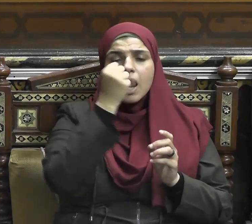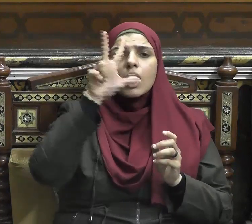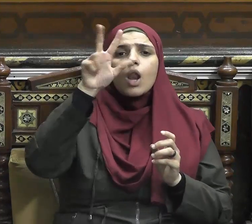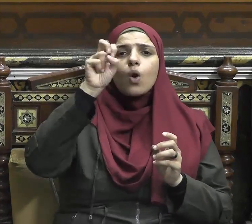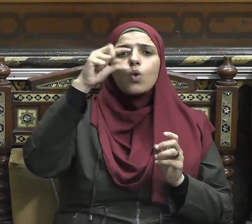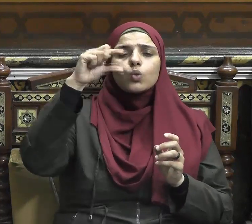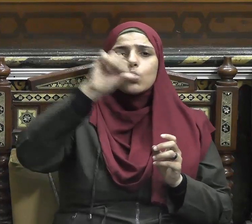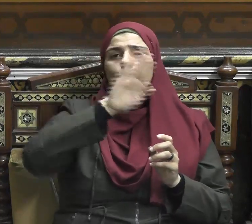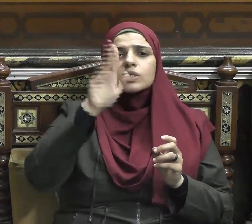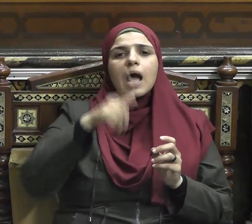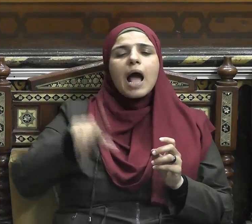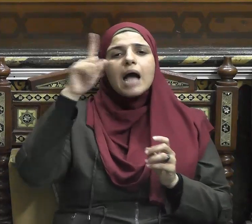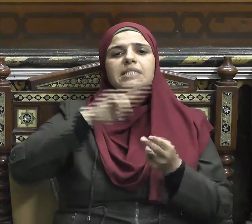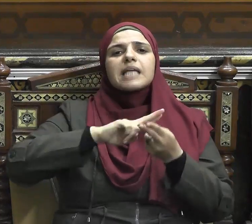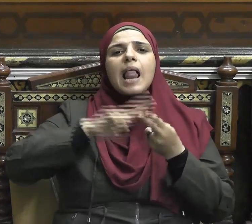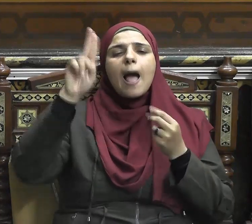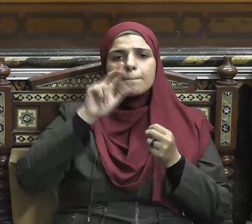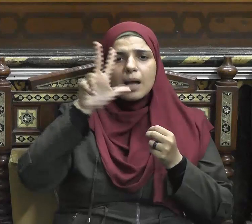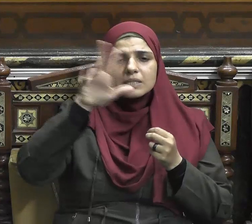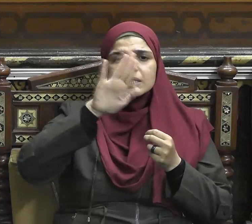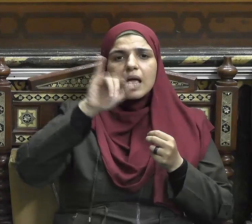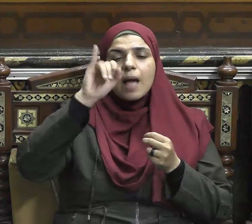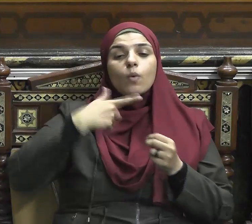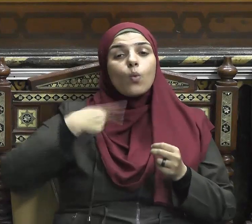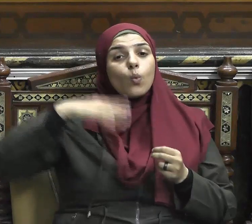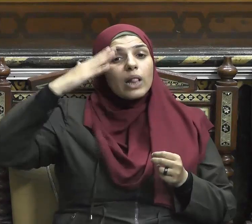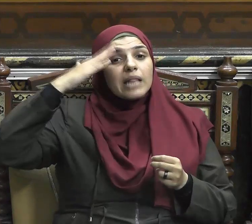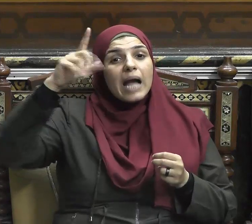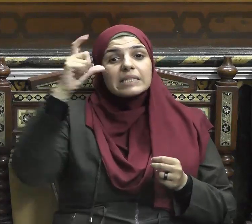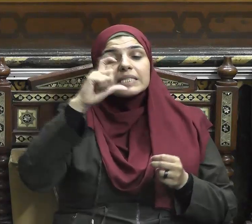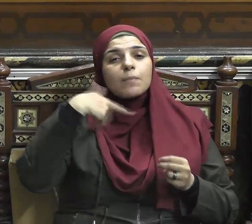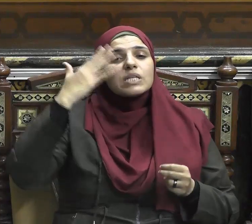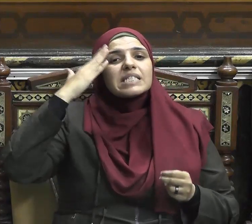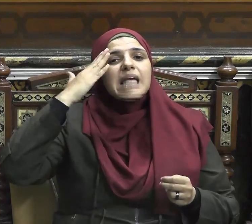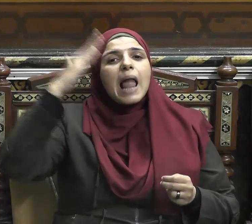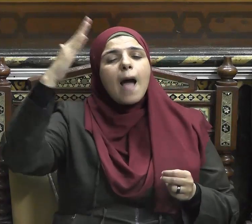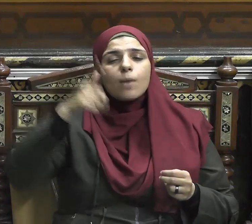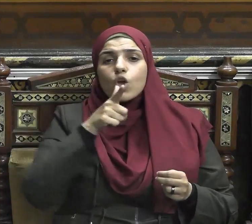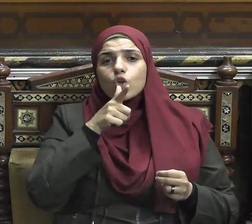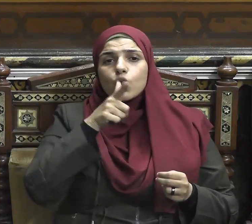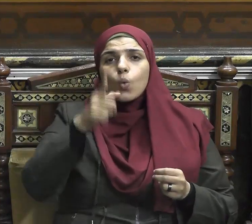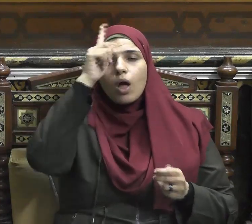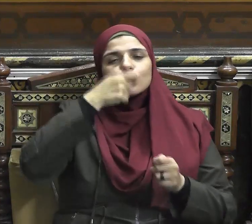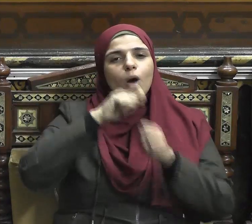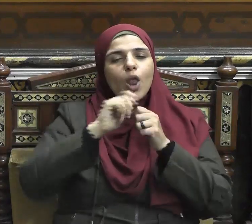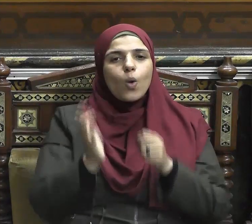إليه ويعلي من شأنه فالسلام اسم من أسماء الله